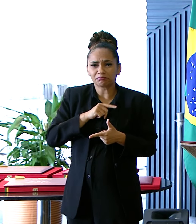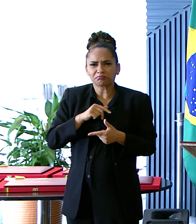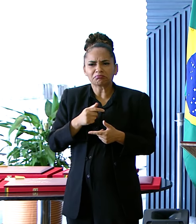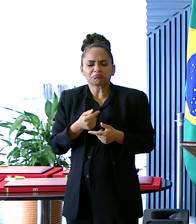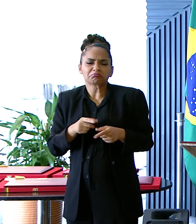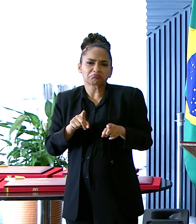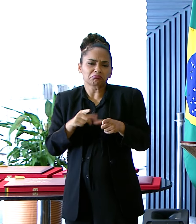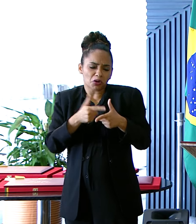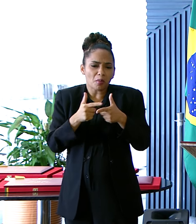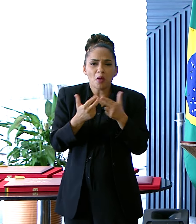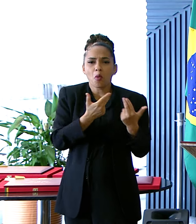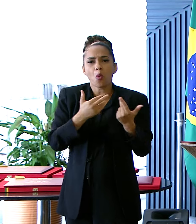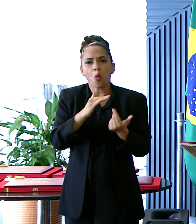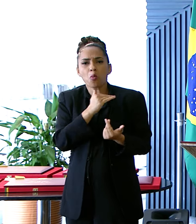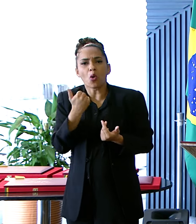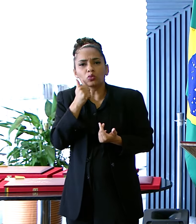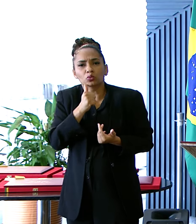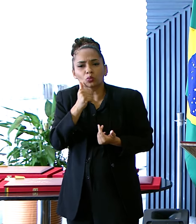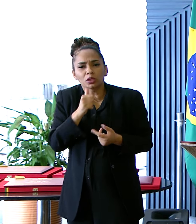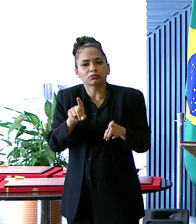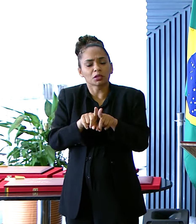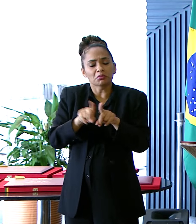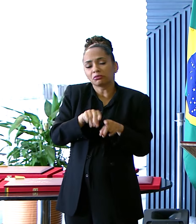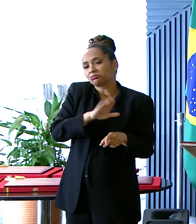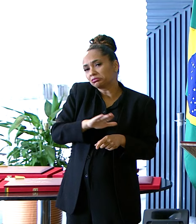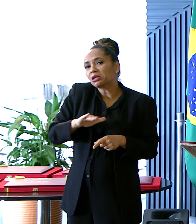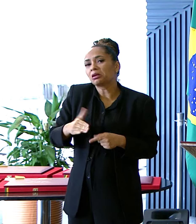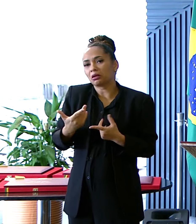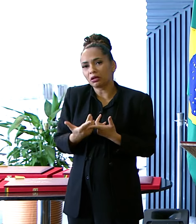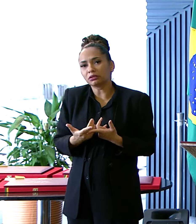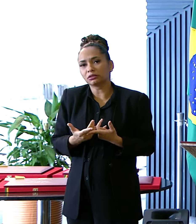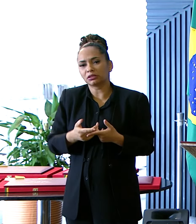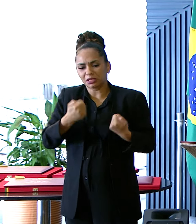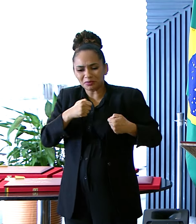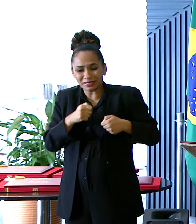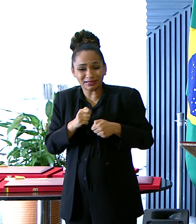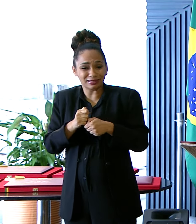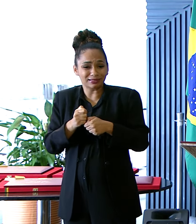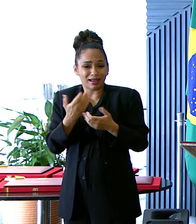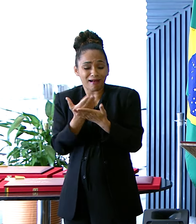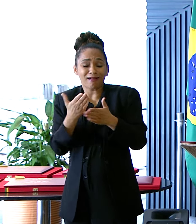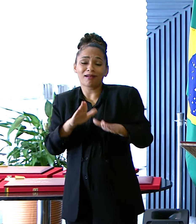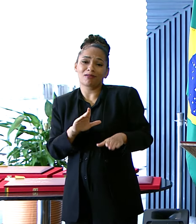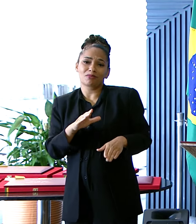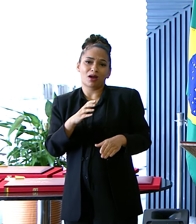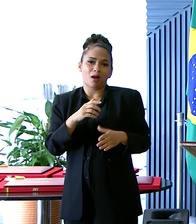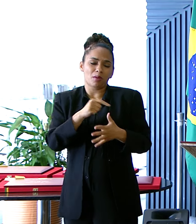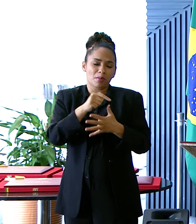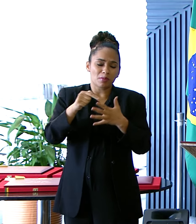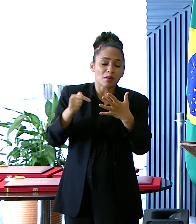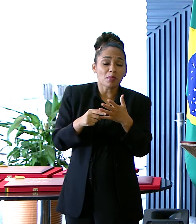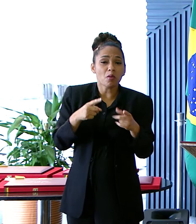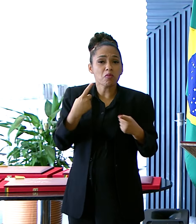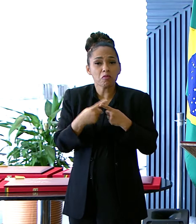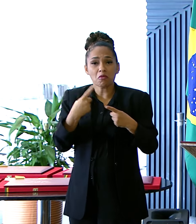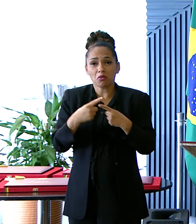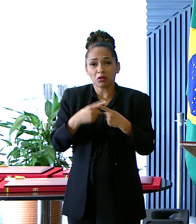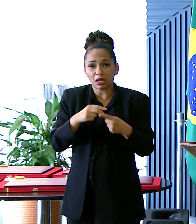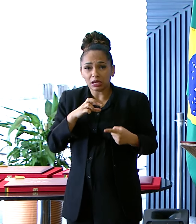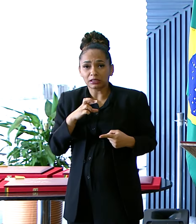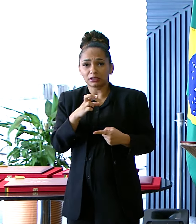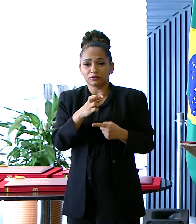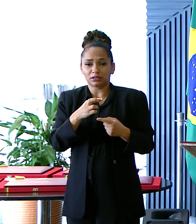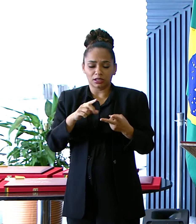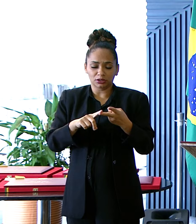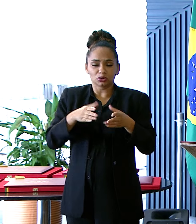Infantil Que devemos Ter como objetivo Erradicar Em todos os sentidos Porque A gravidez O parto